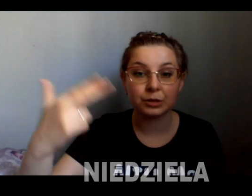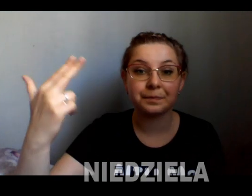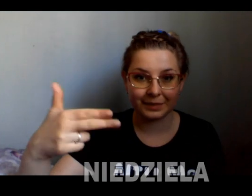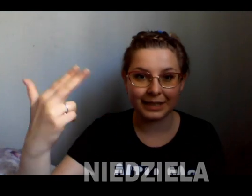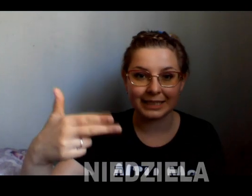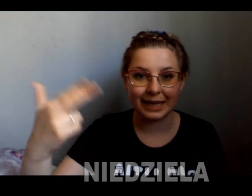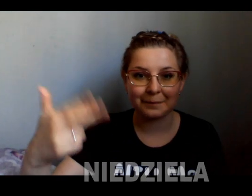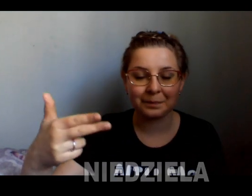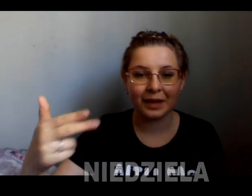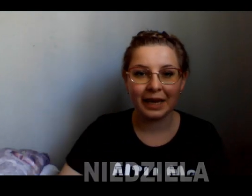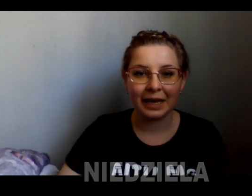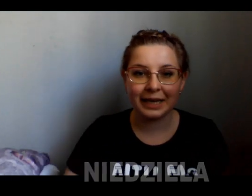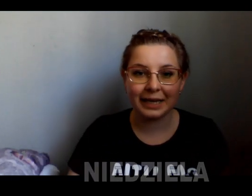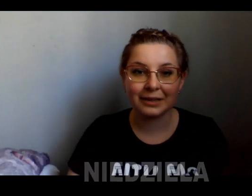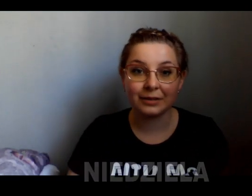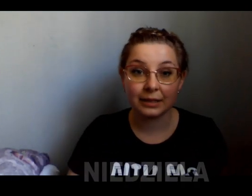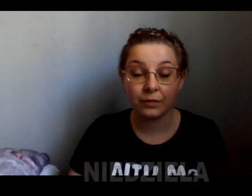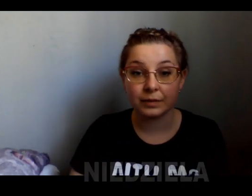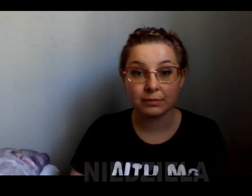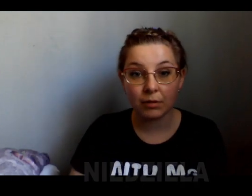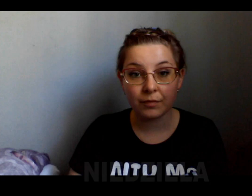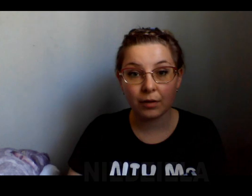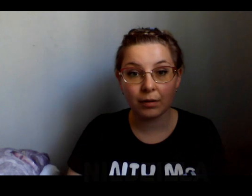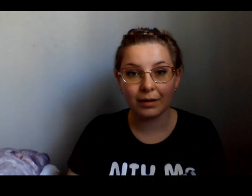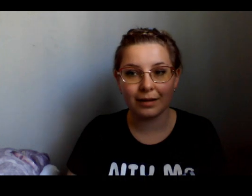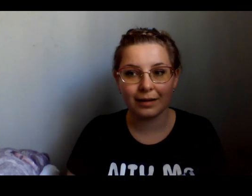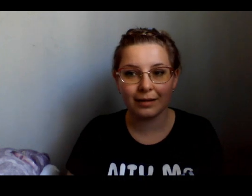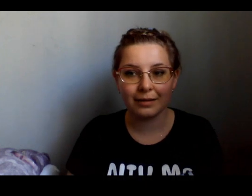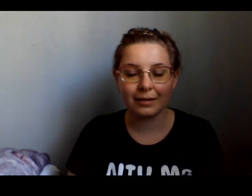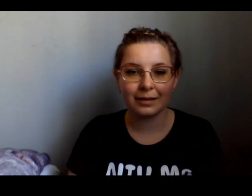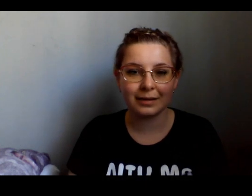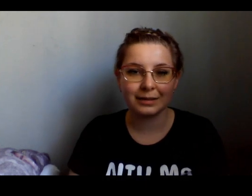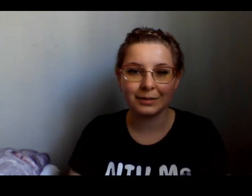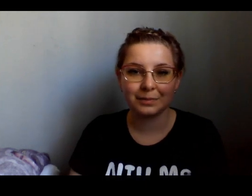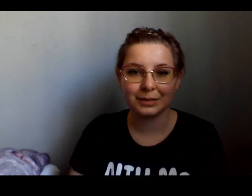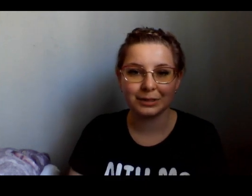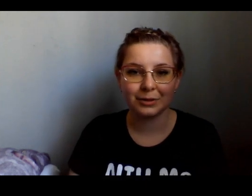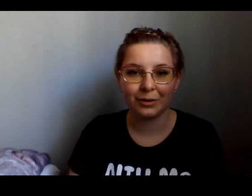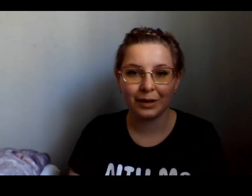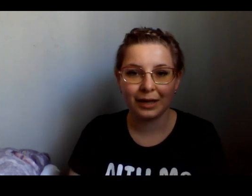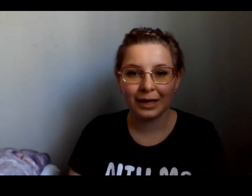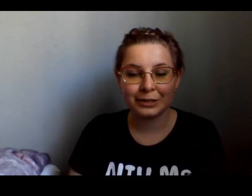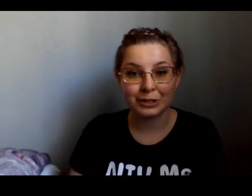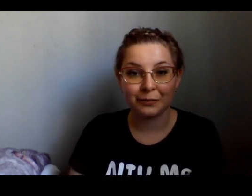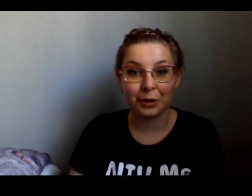niedziela. I dodatkowe słowo będzie to czasownik